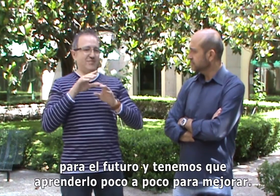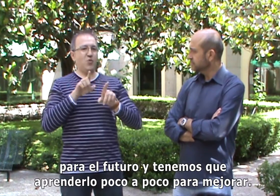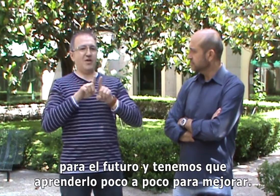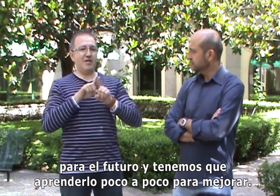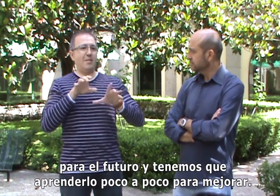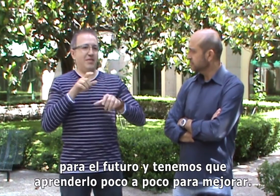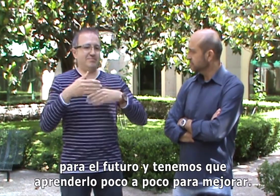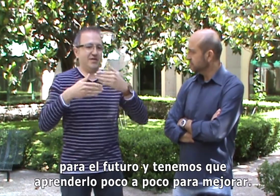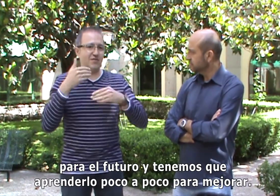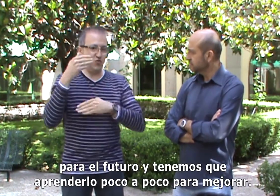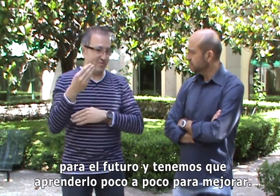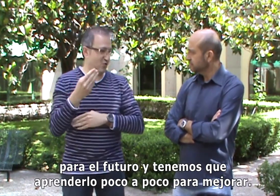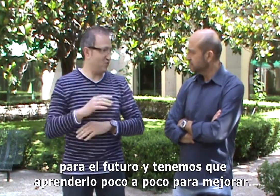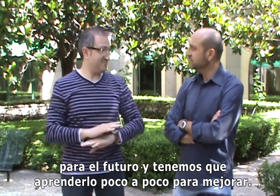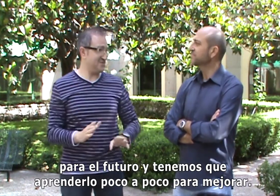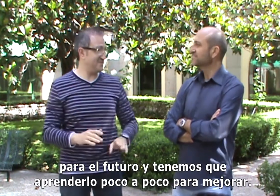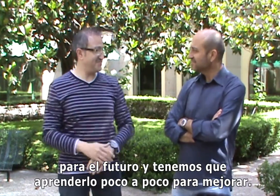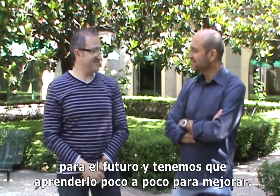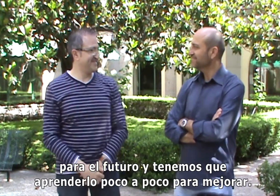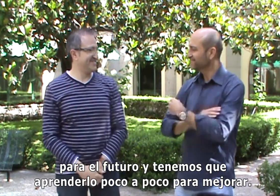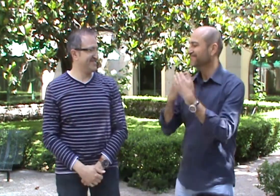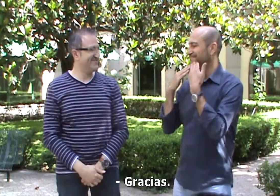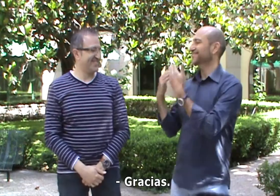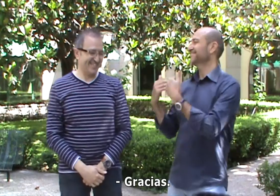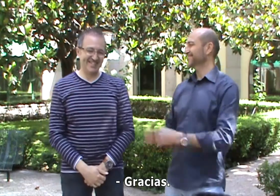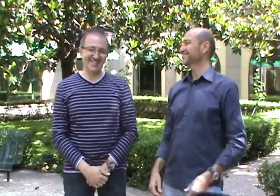futuro y tenemos que aprenderlo poco a poco para mejorar. Gracias.